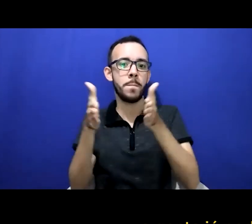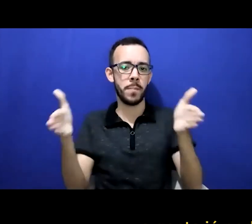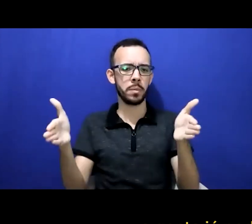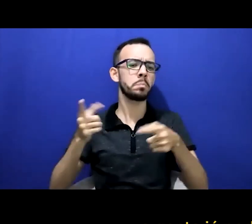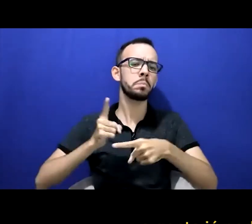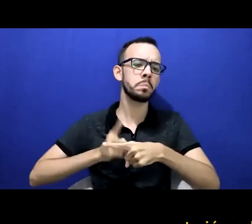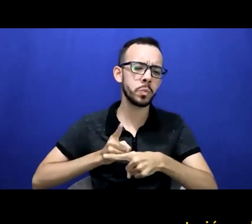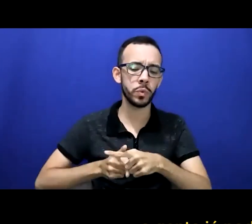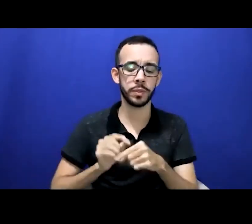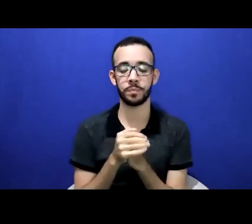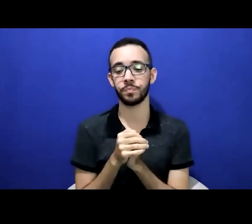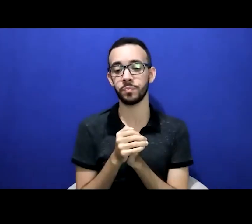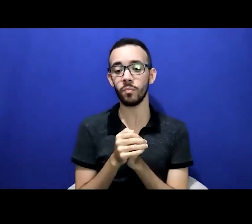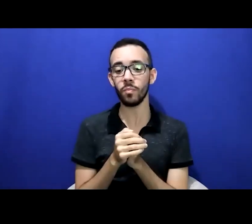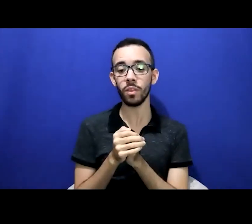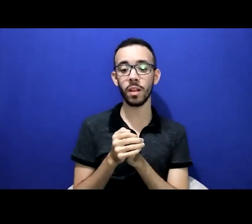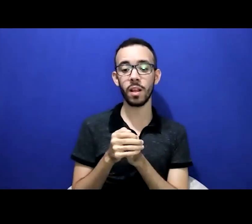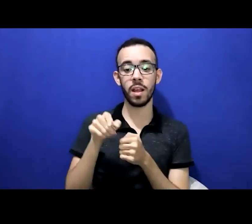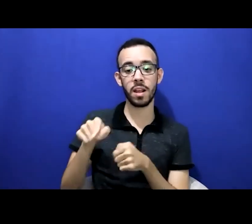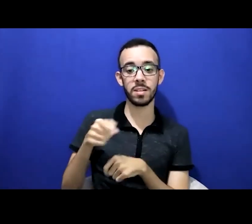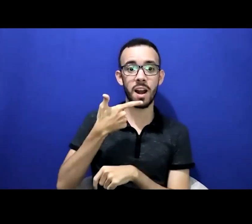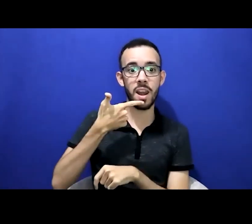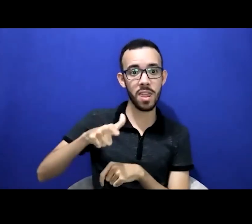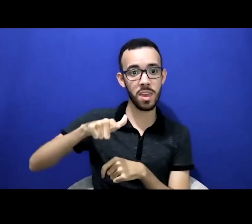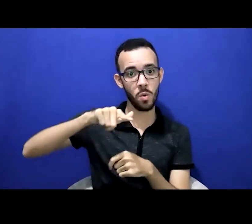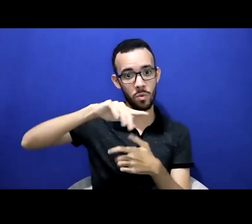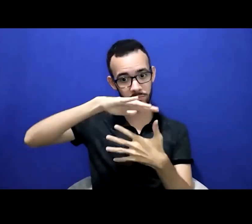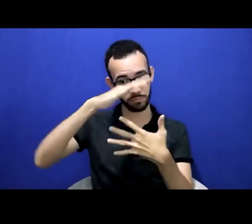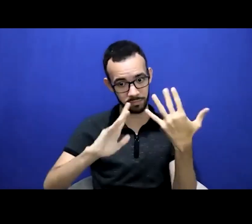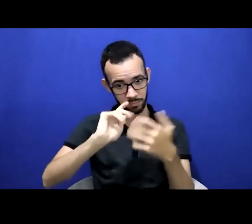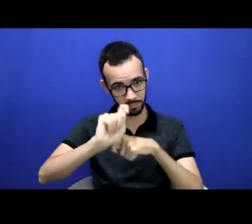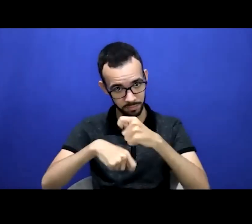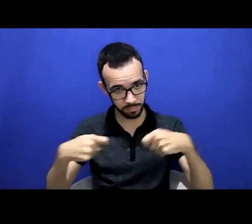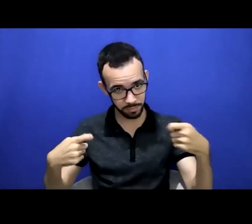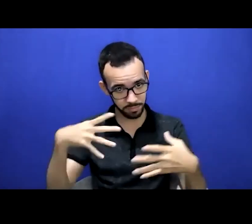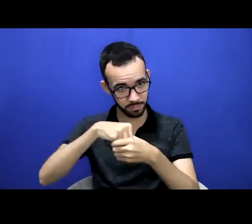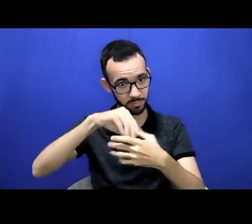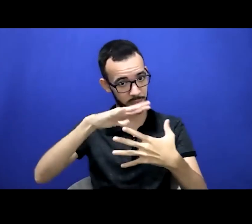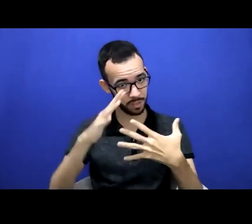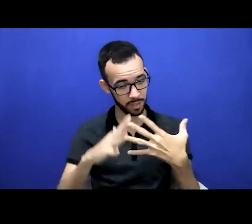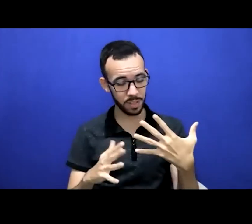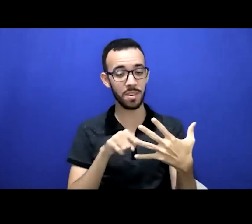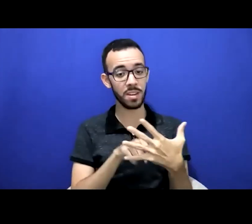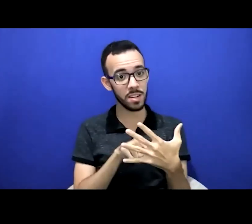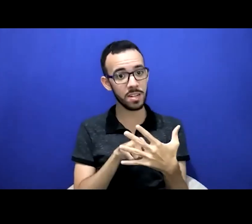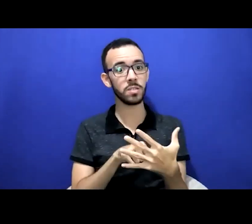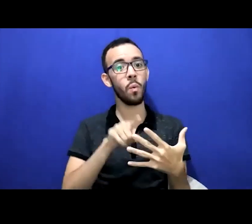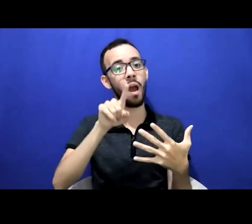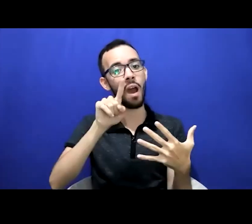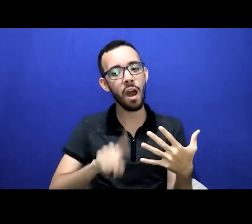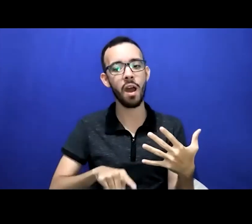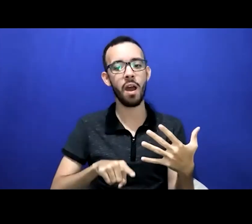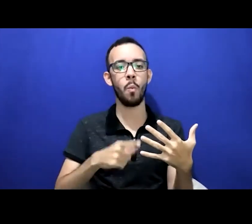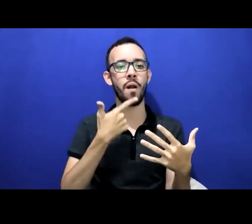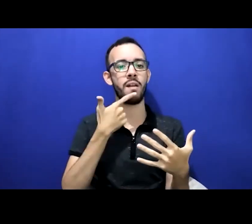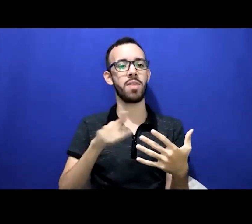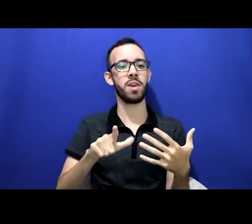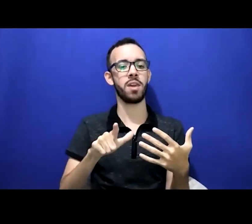audiodescrição e isso já é uma coisa que já dá para desenvolver melhor.